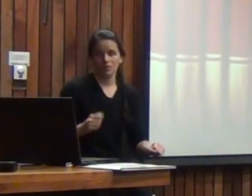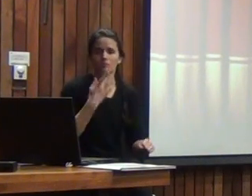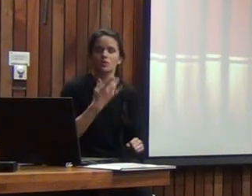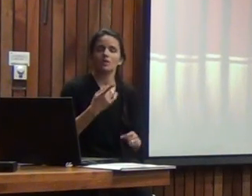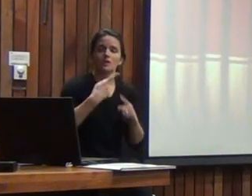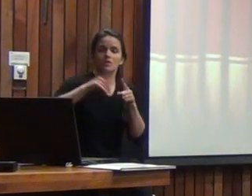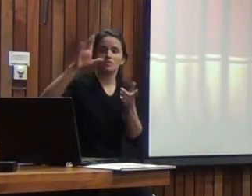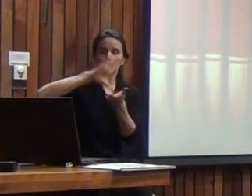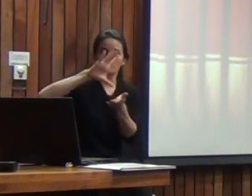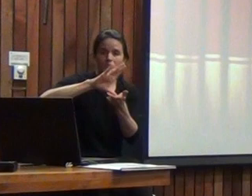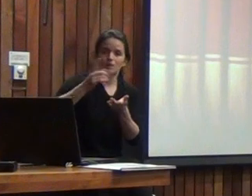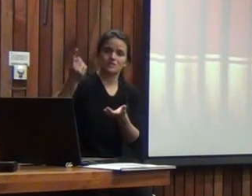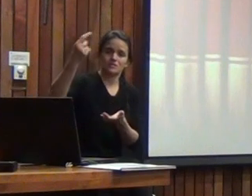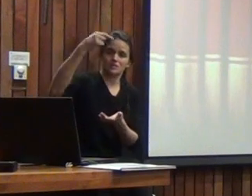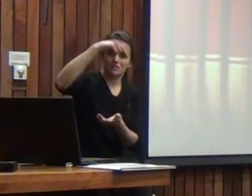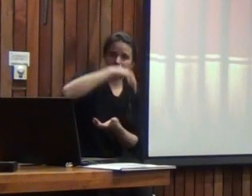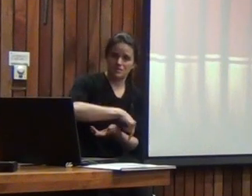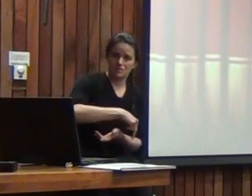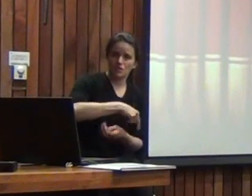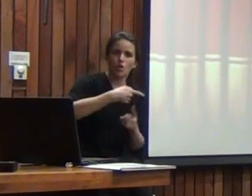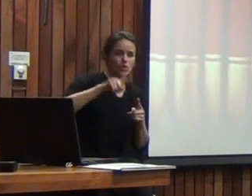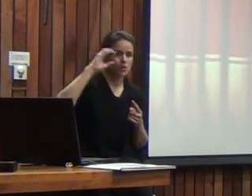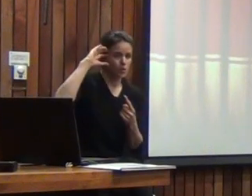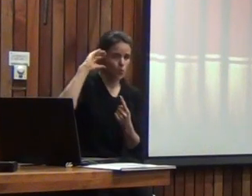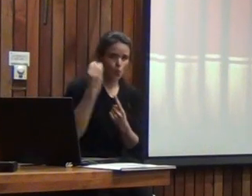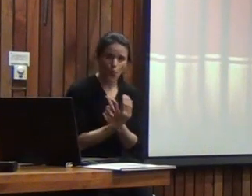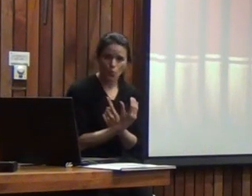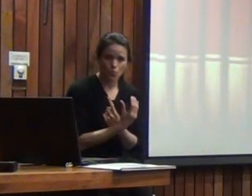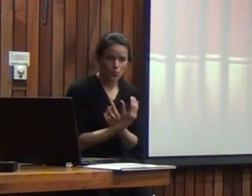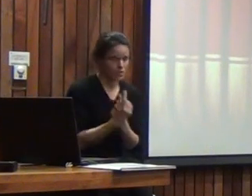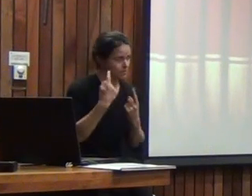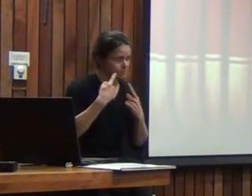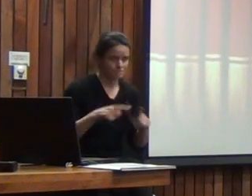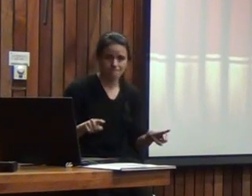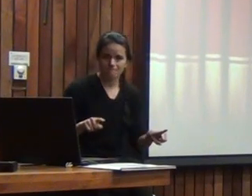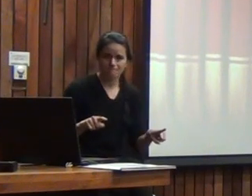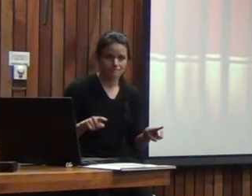migrante por definición pertenece a otra cultura y por lo tanto